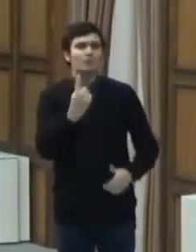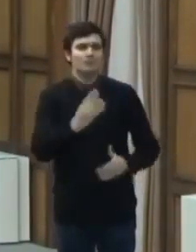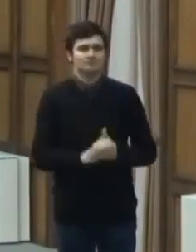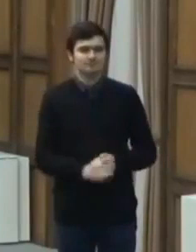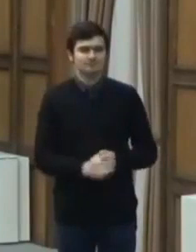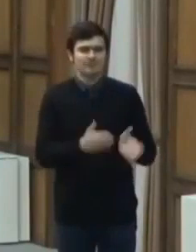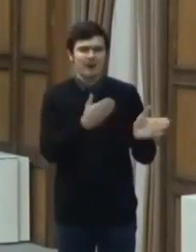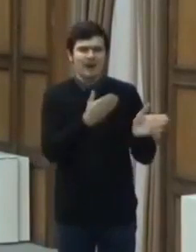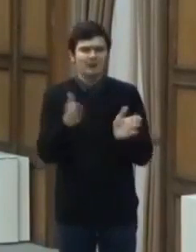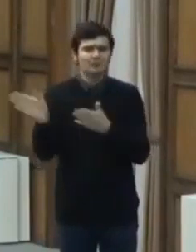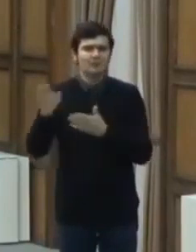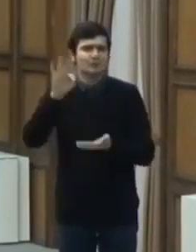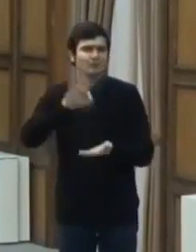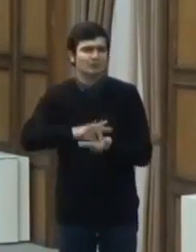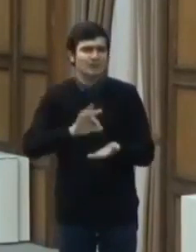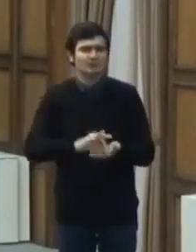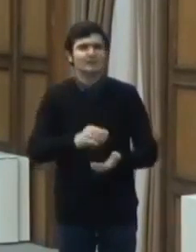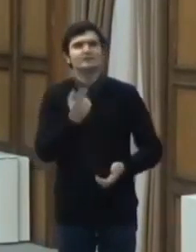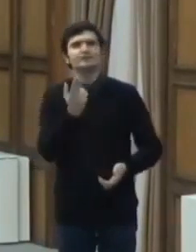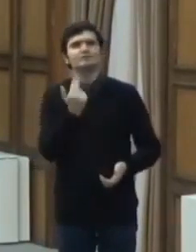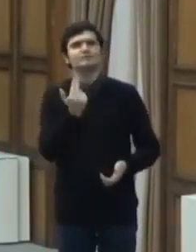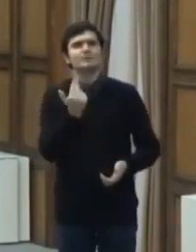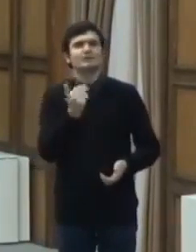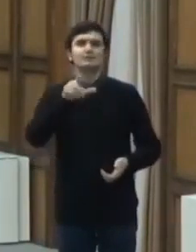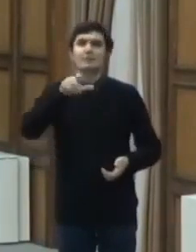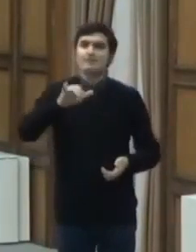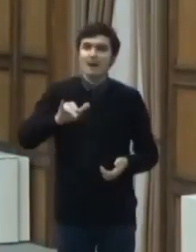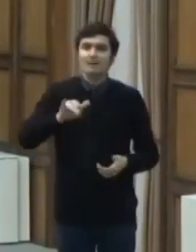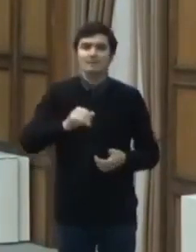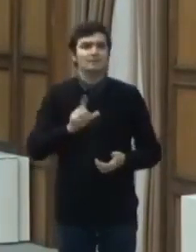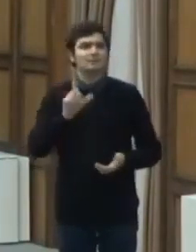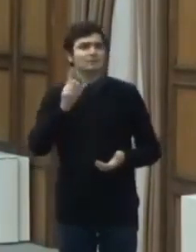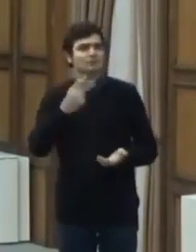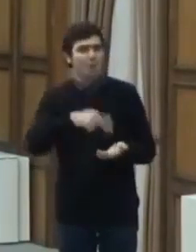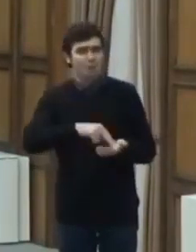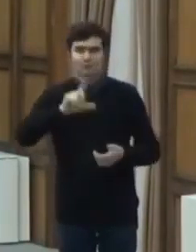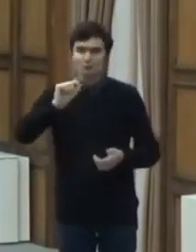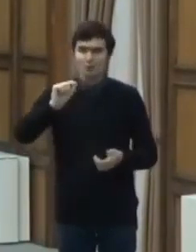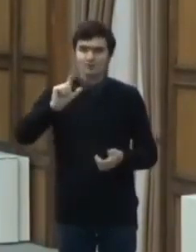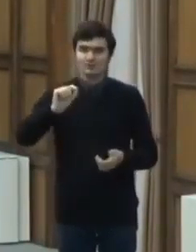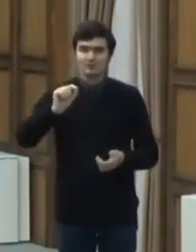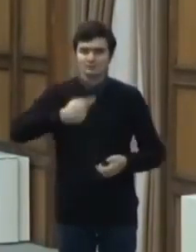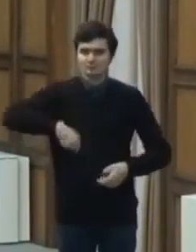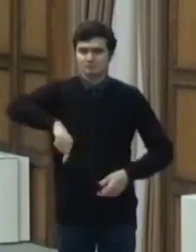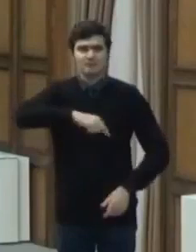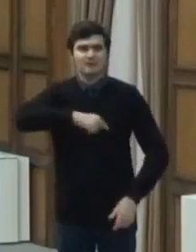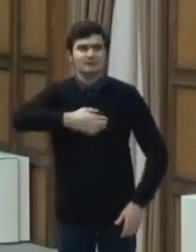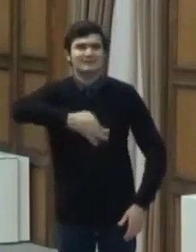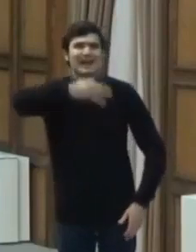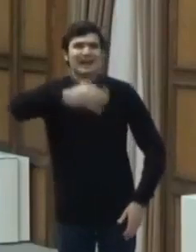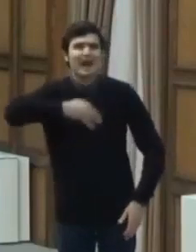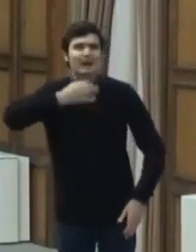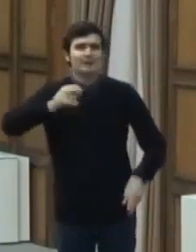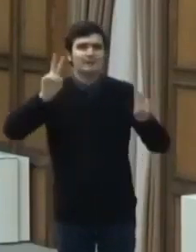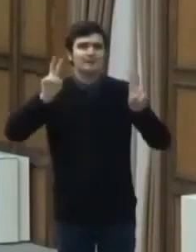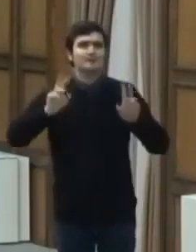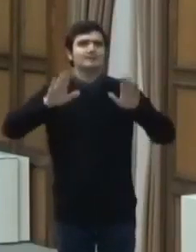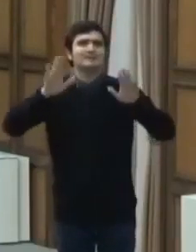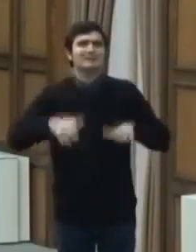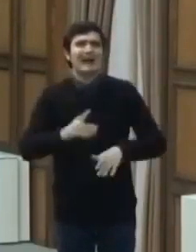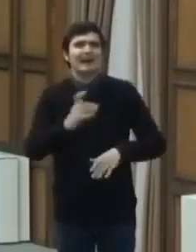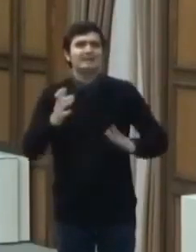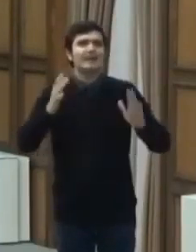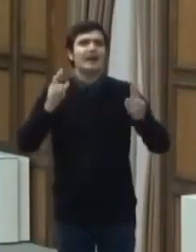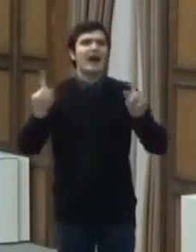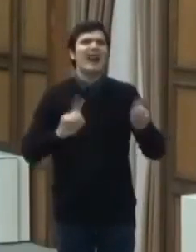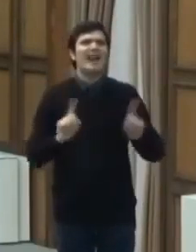Începând cu data de 15 mai 2020, se declară starea de alertă la